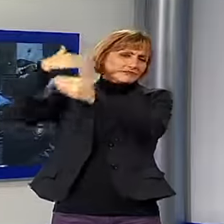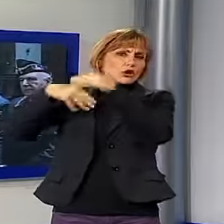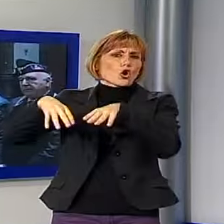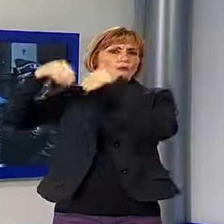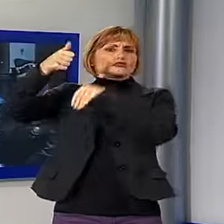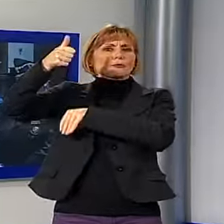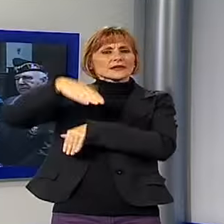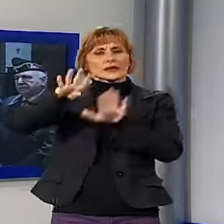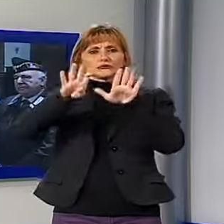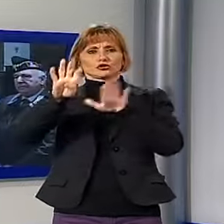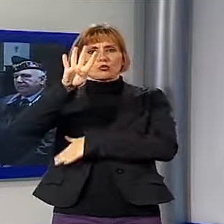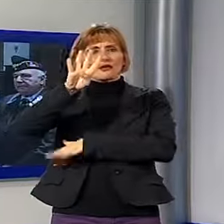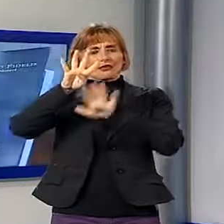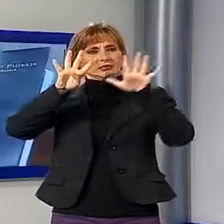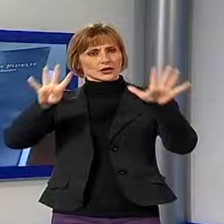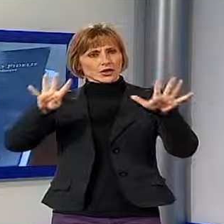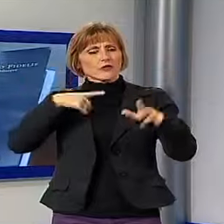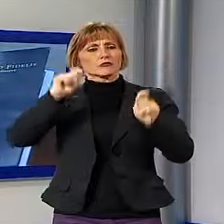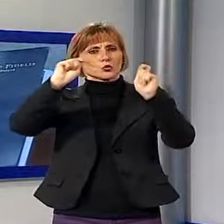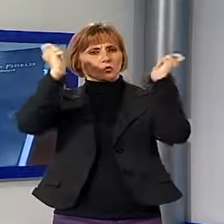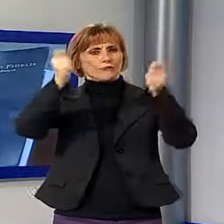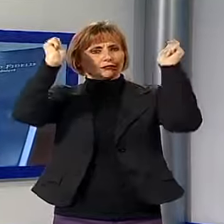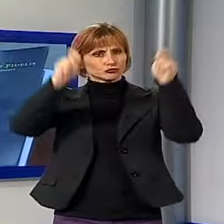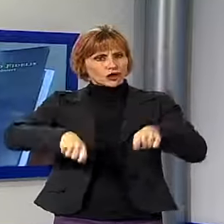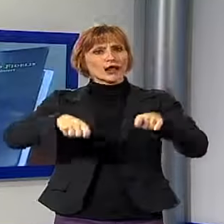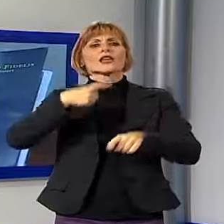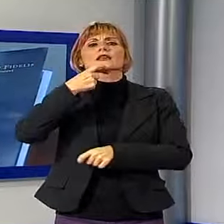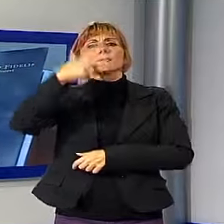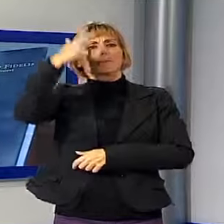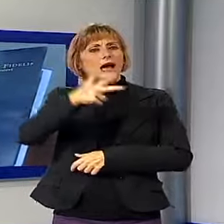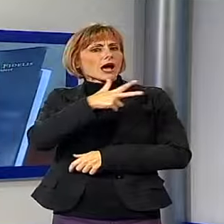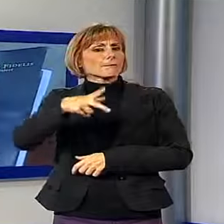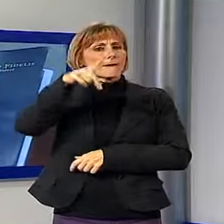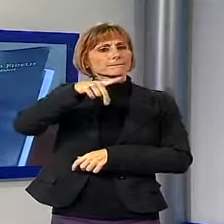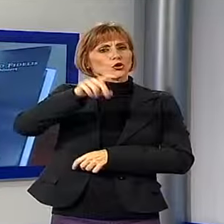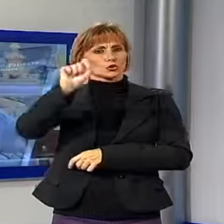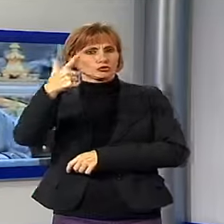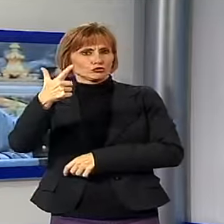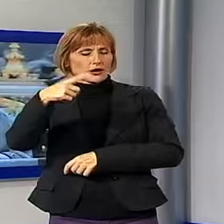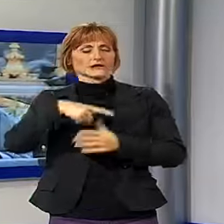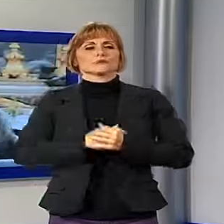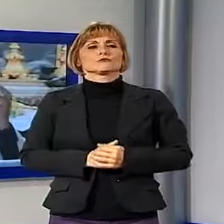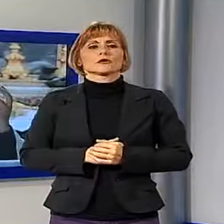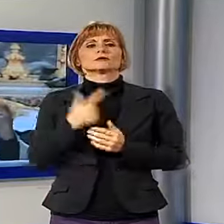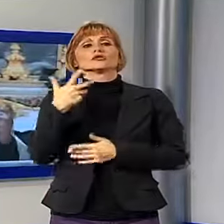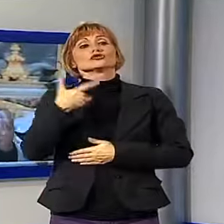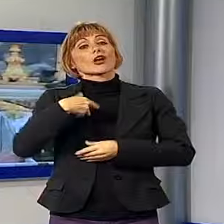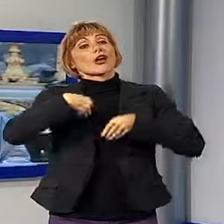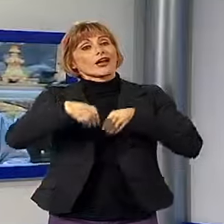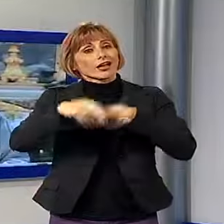quando fu proclamato ufficialmente da Pio XII. Ad ufficiare la santa messa l'arcivescovo di Lucca Italo Castellani ha la